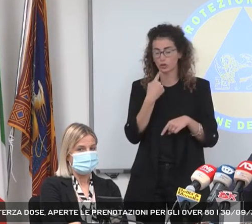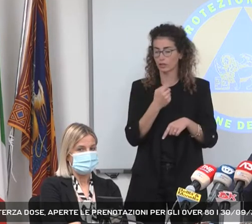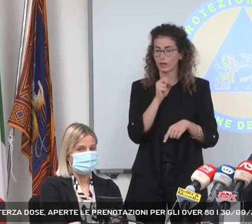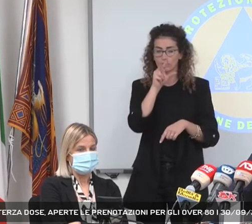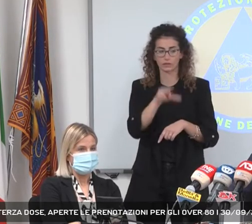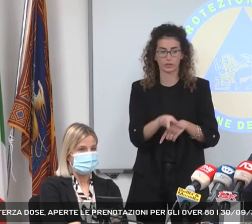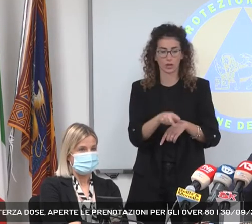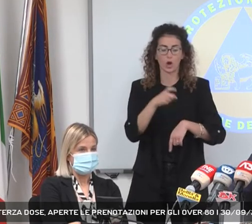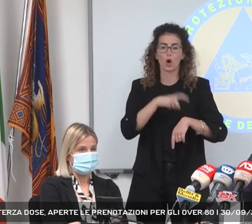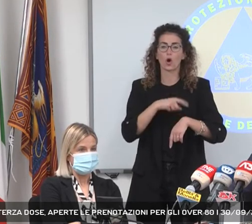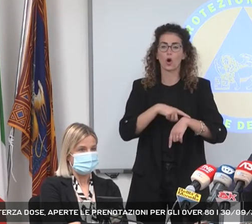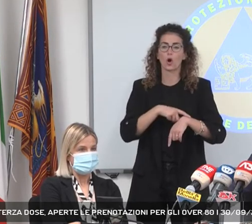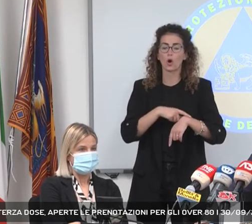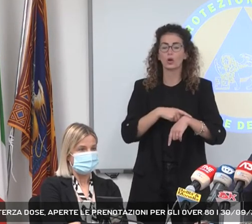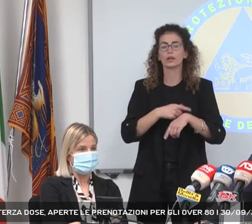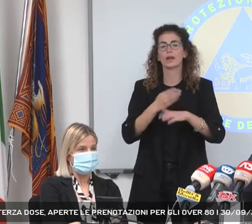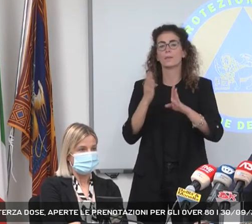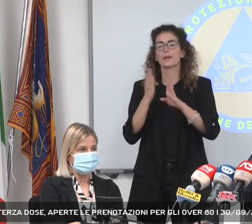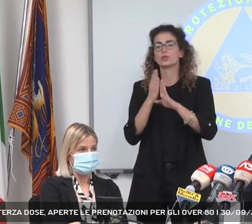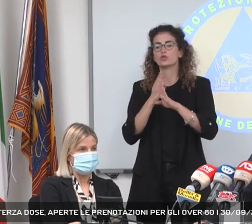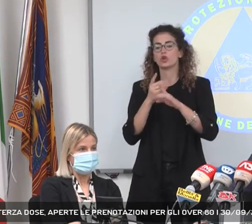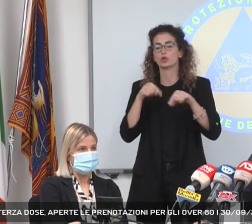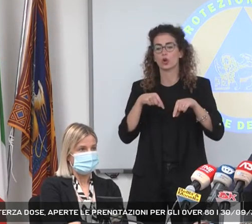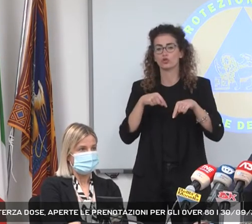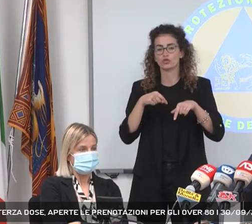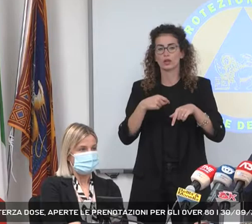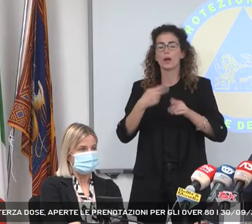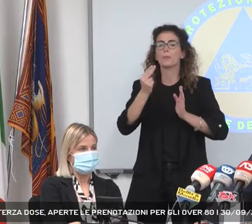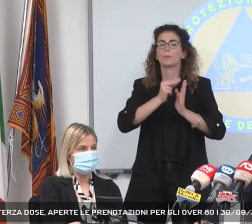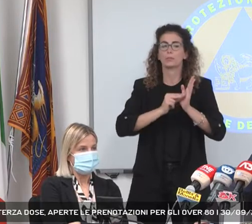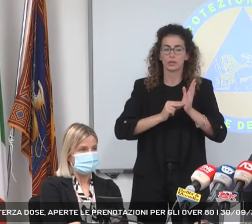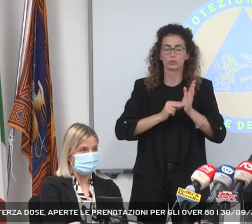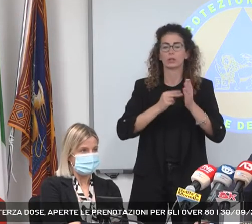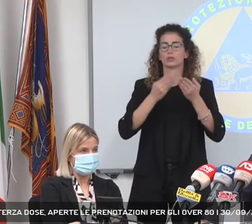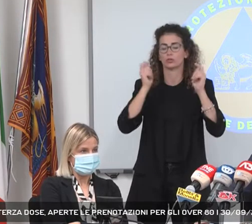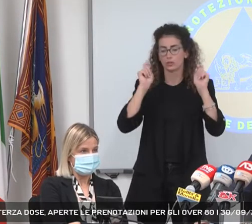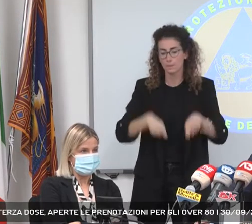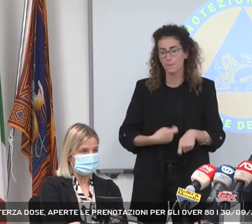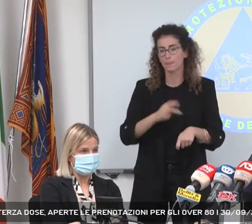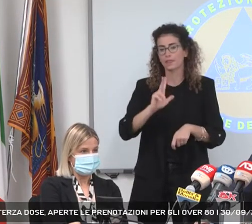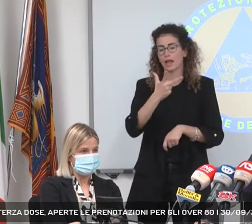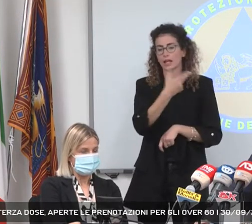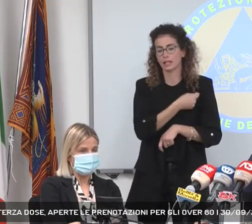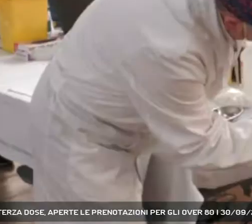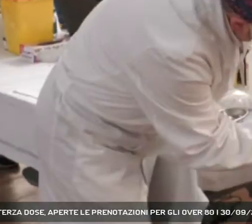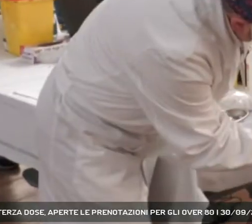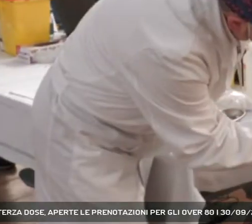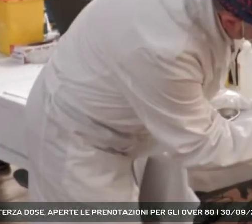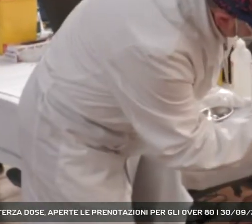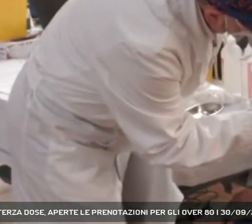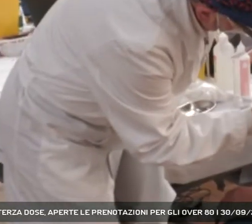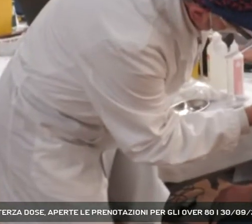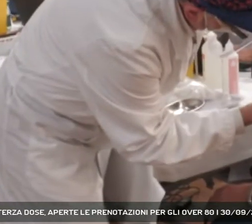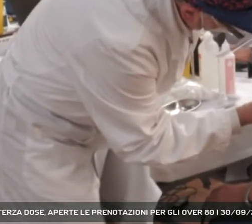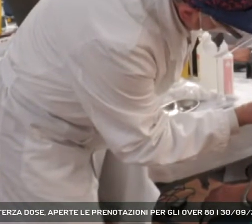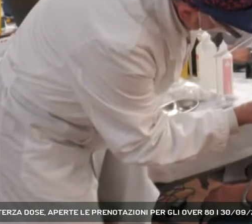Dalle ore 12 di oggi sono aperte le prenotazioni per la terza dose per gli over 80 a Terminale. Oltre alla